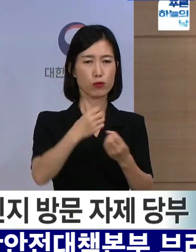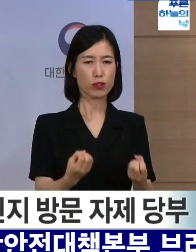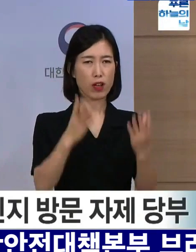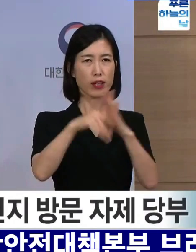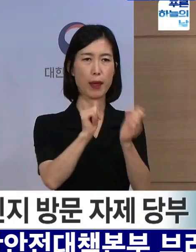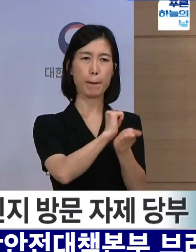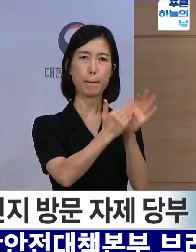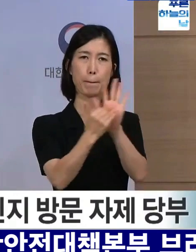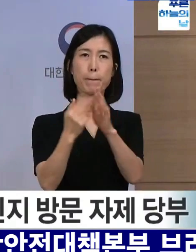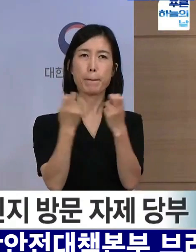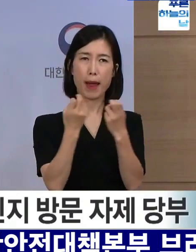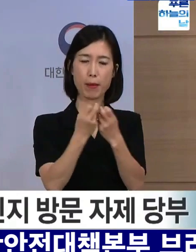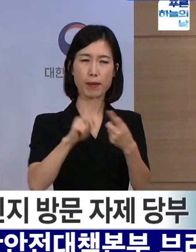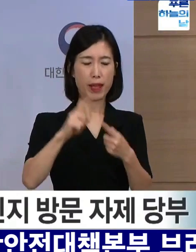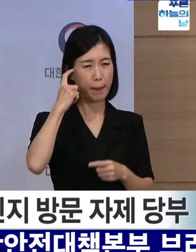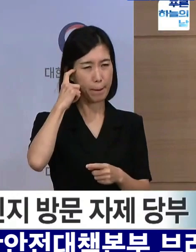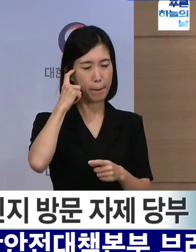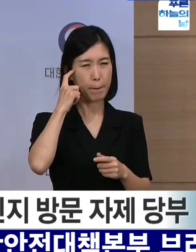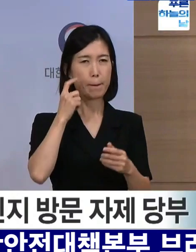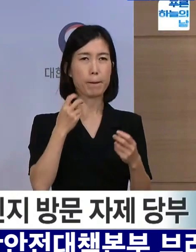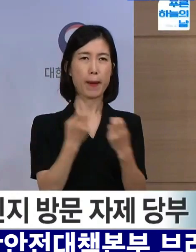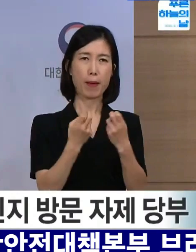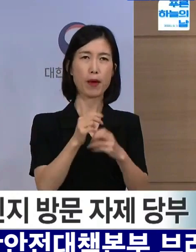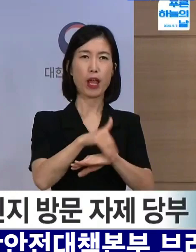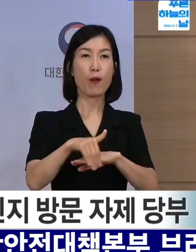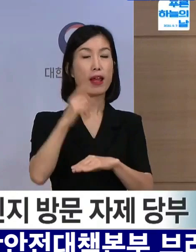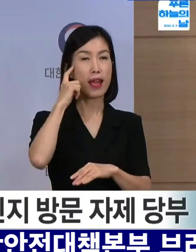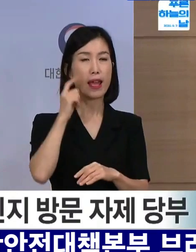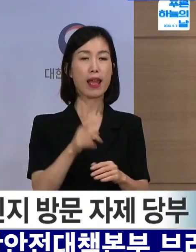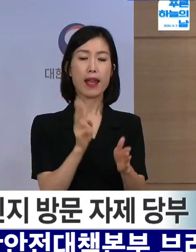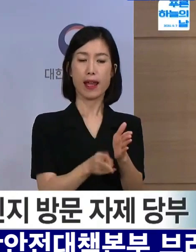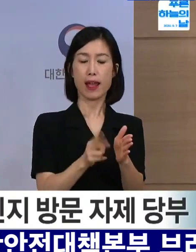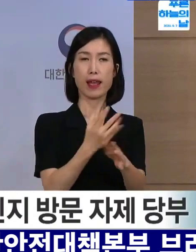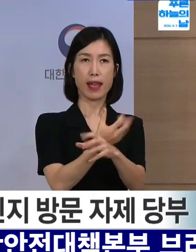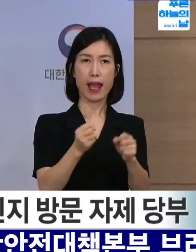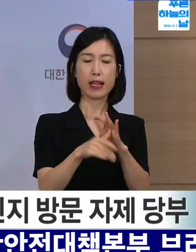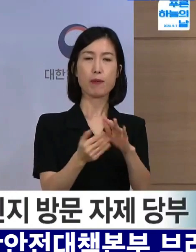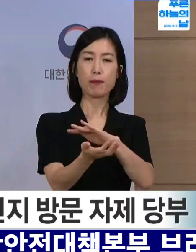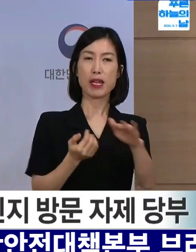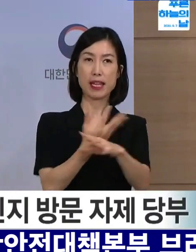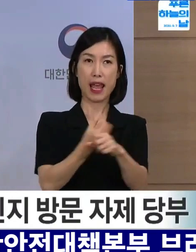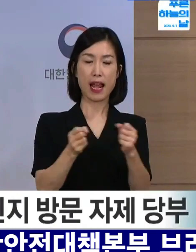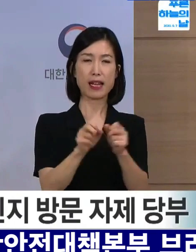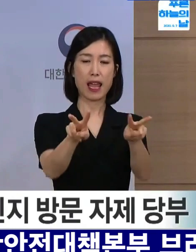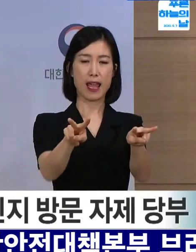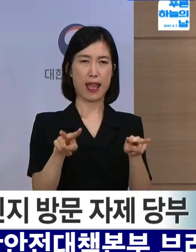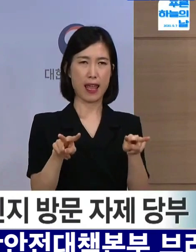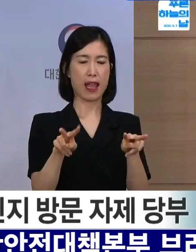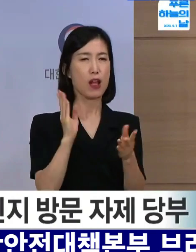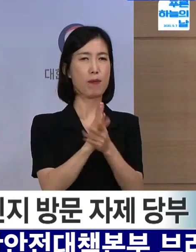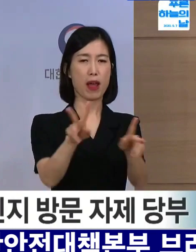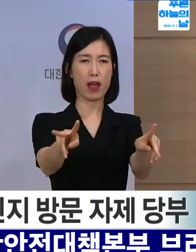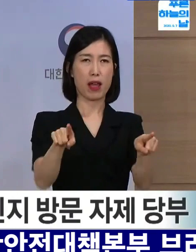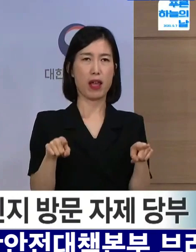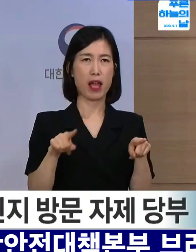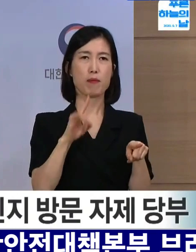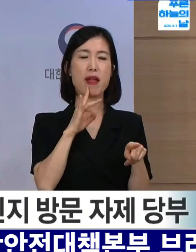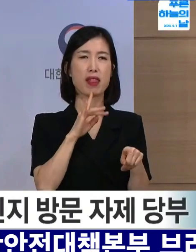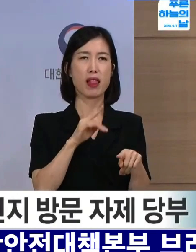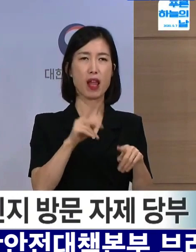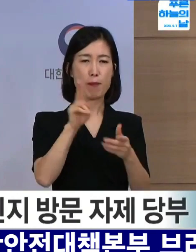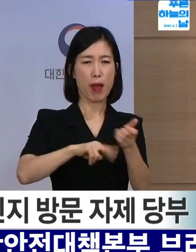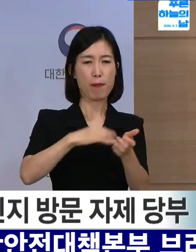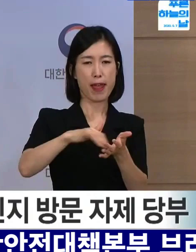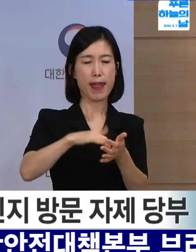관리에 만전을 기할 계획입니다. 철도 승차권의 경우 사전 예매 시 창가층만 판매하는 등 전체